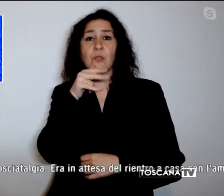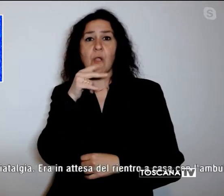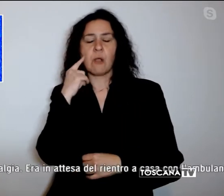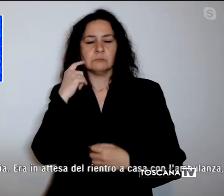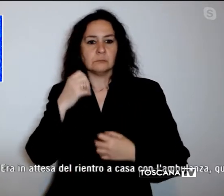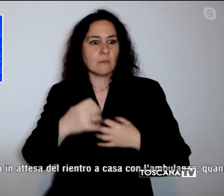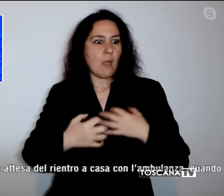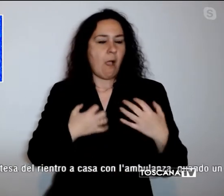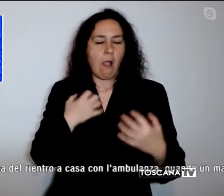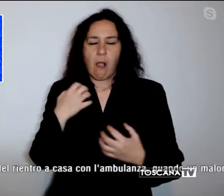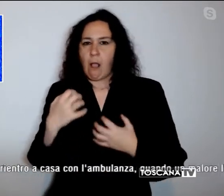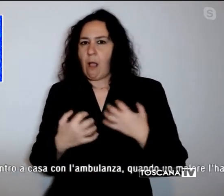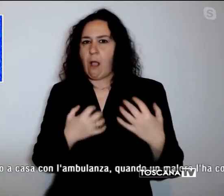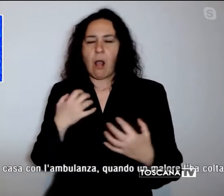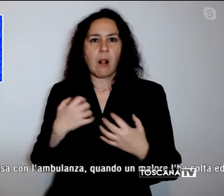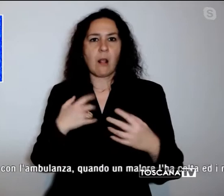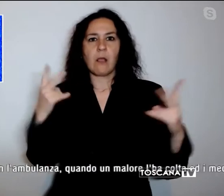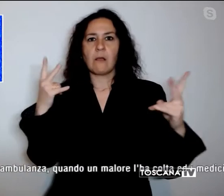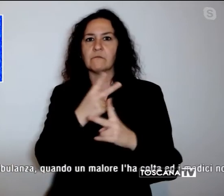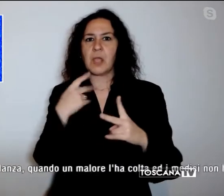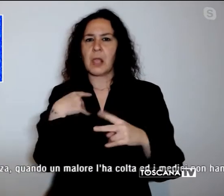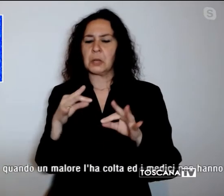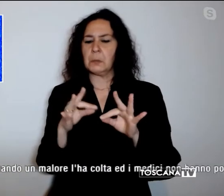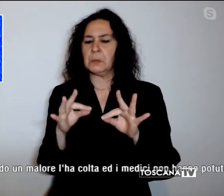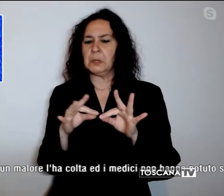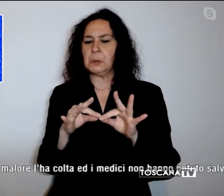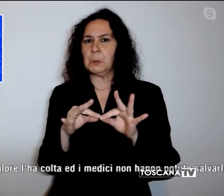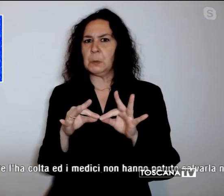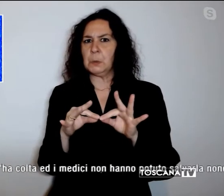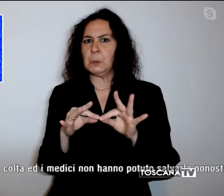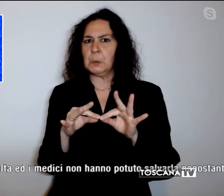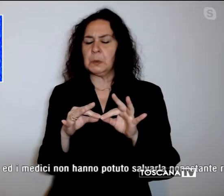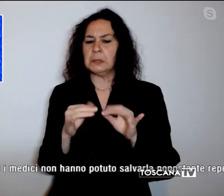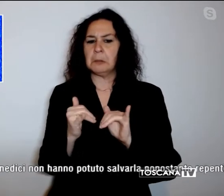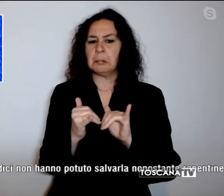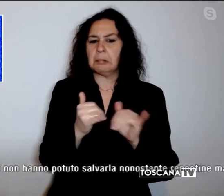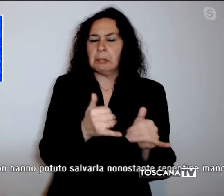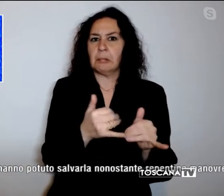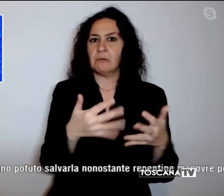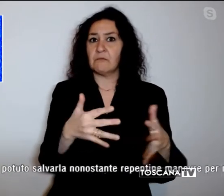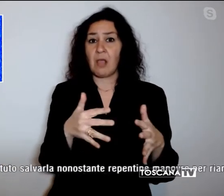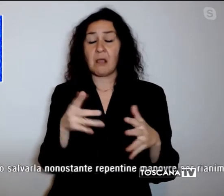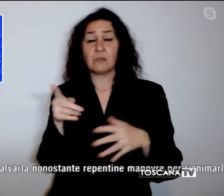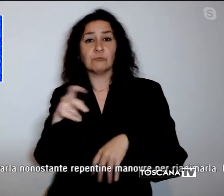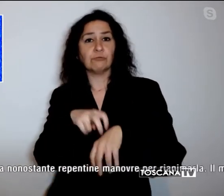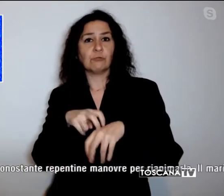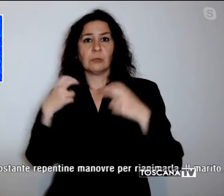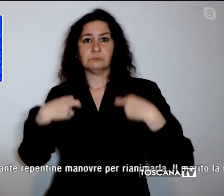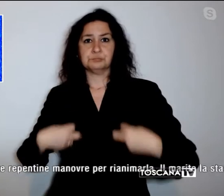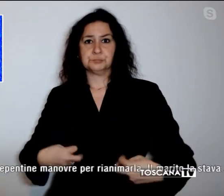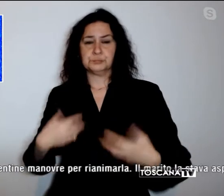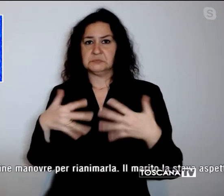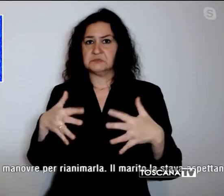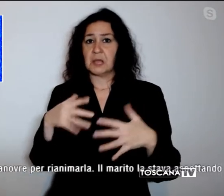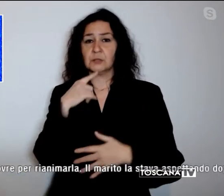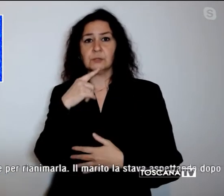stata dimessa da pochi minuti dopo che i medici avevano effettuato accertamenti diagnosticando